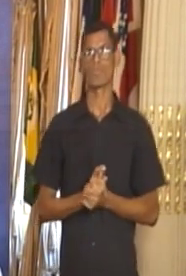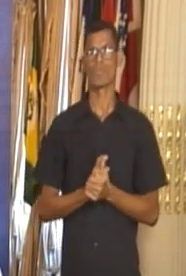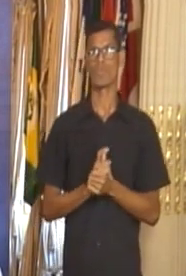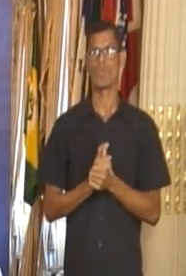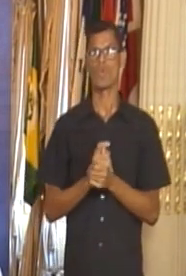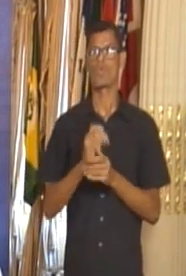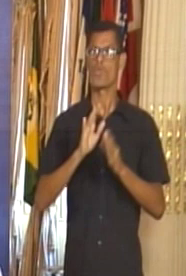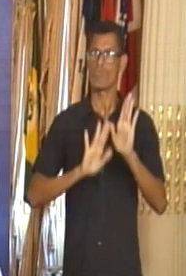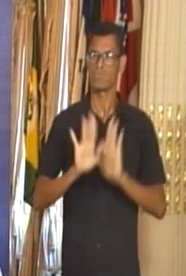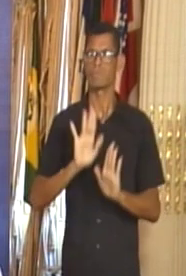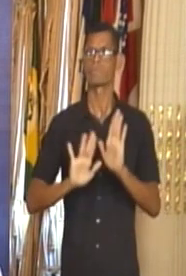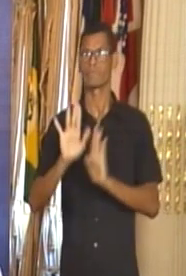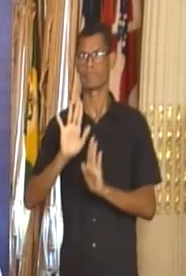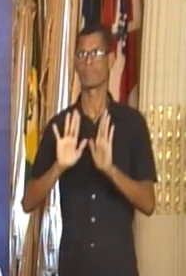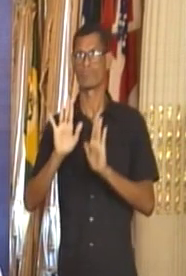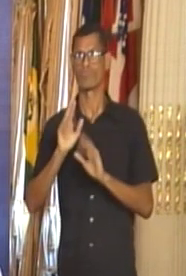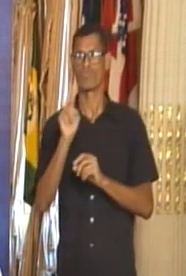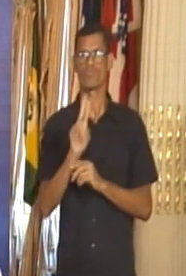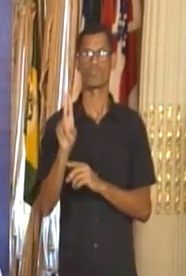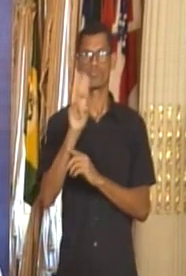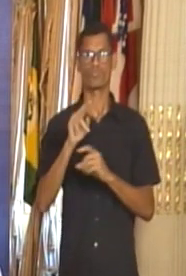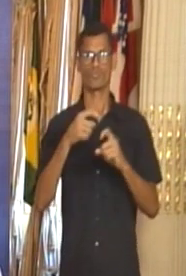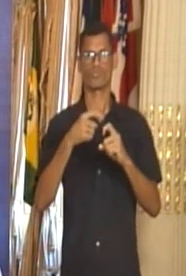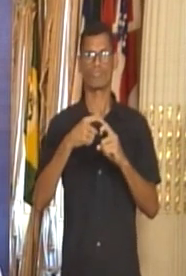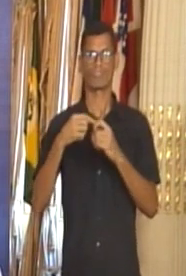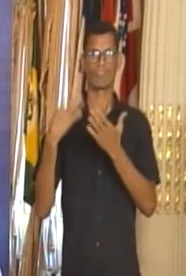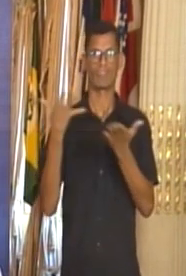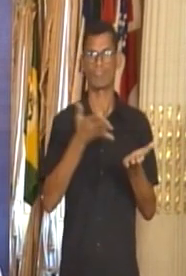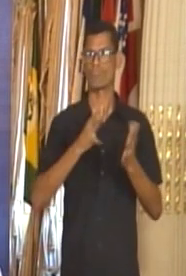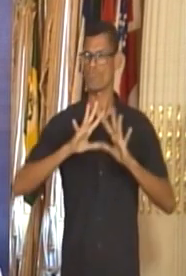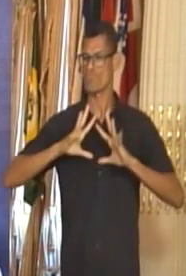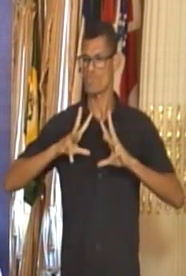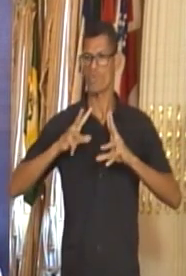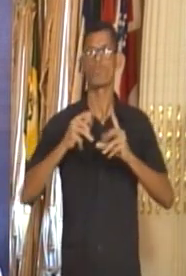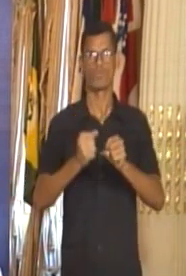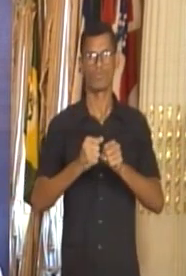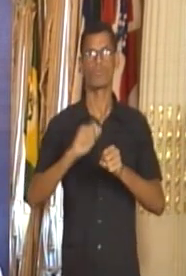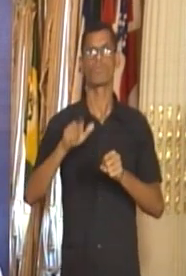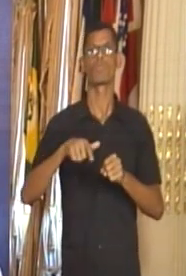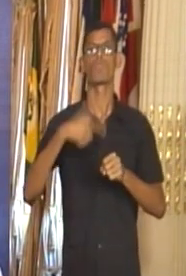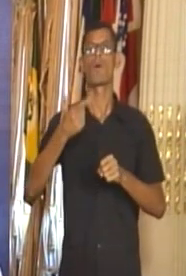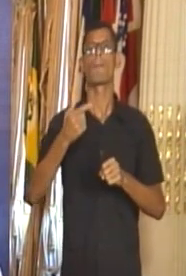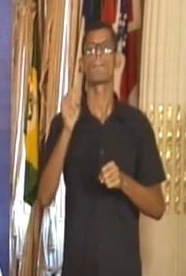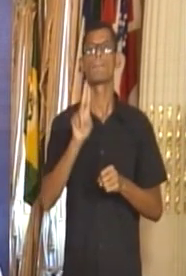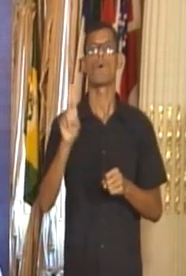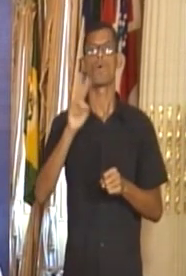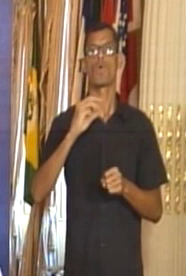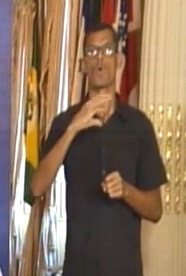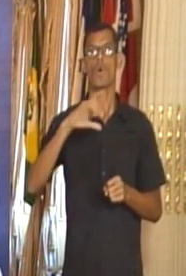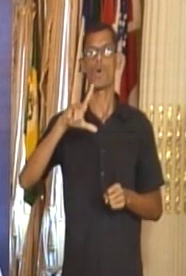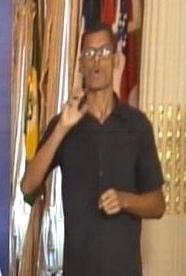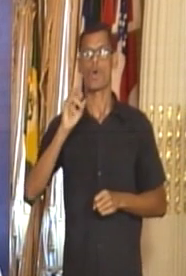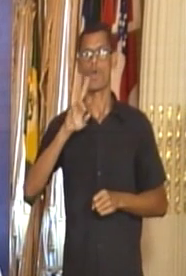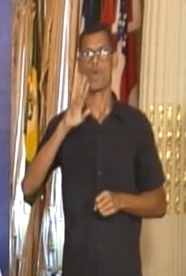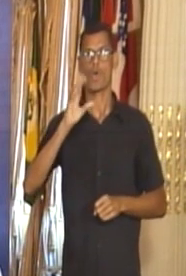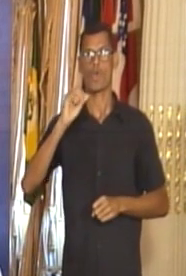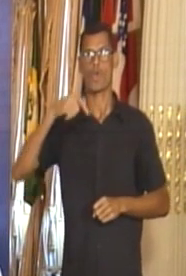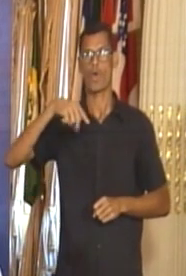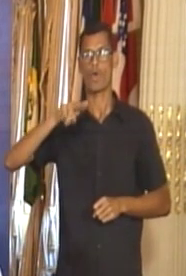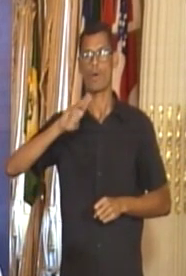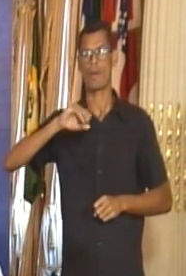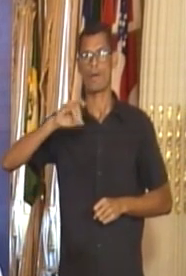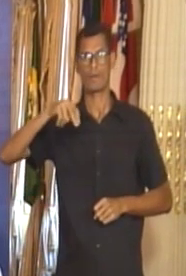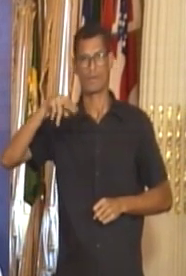ela utilizou antibióticos como azitromicina e também fez uso da hidroxicloroquina Infelizmente, ela evoluiu para um quadro de choque